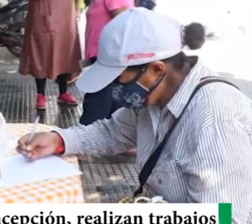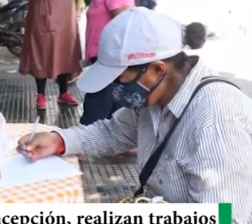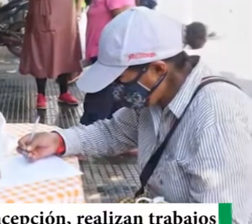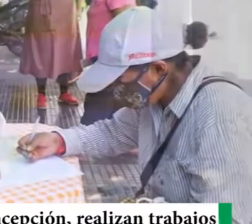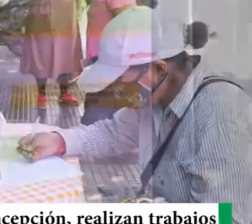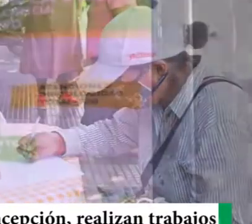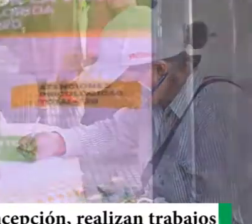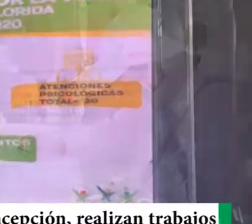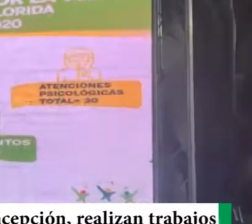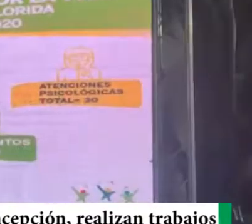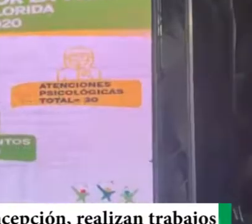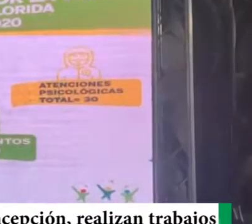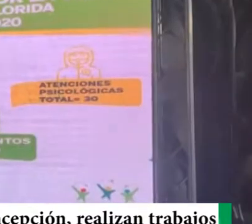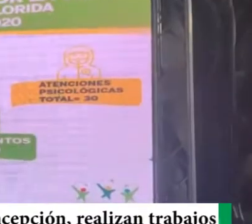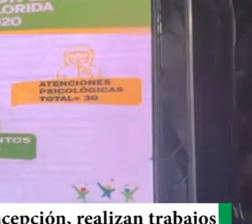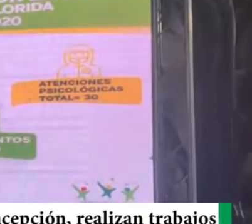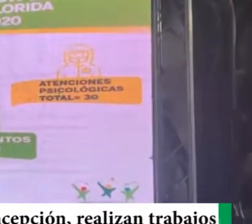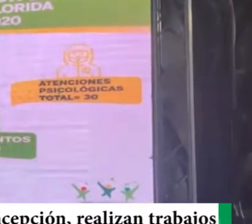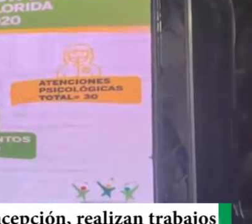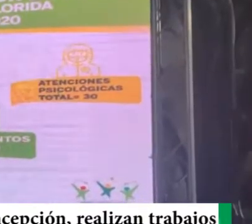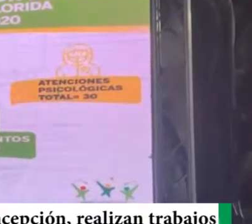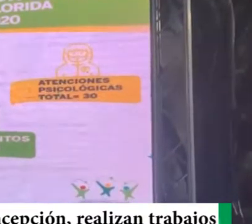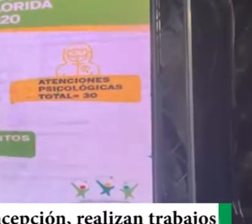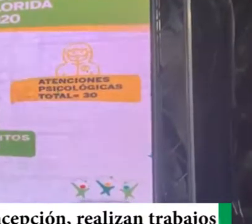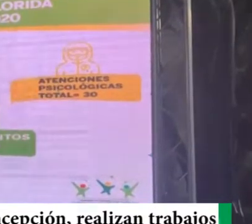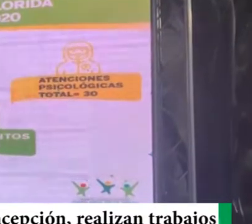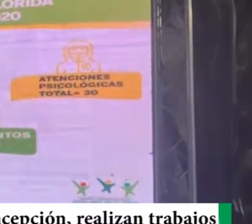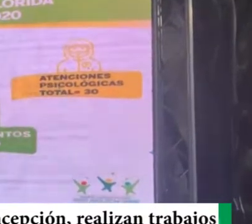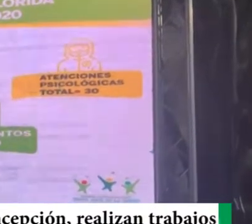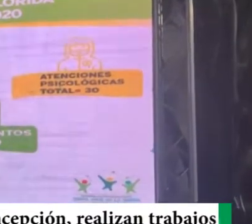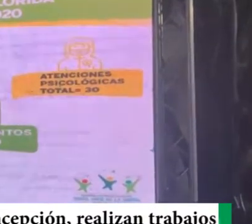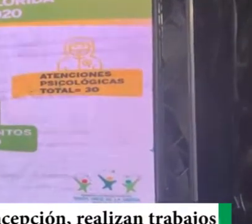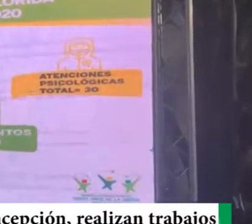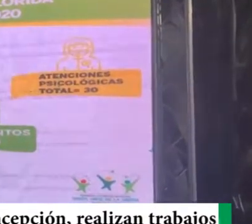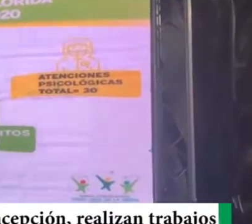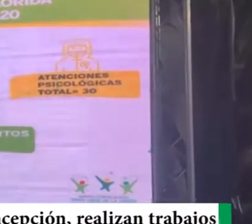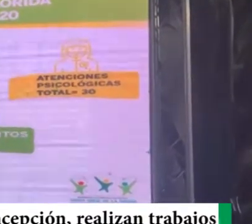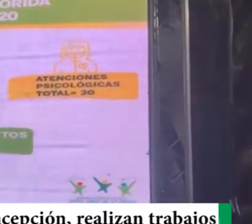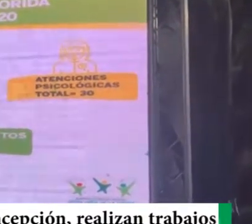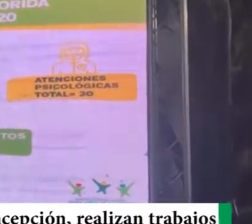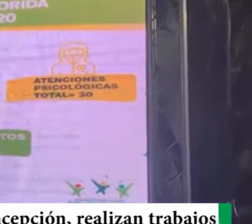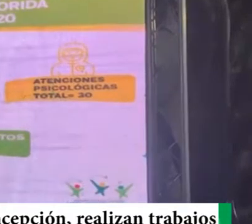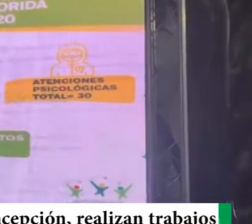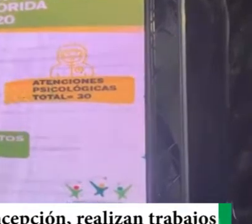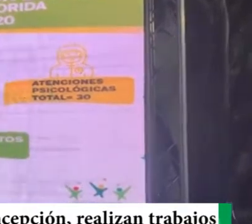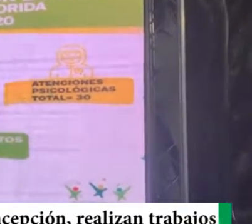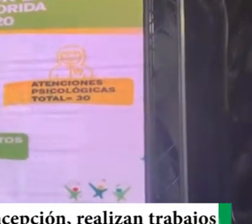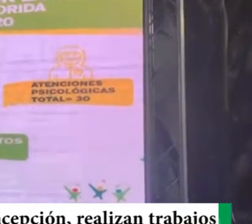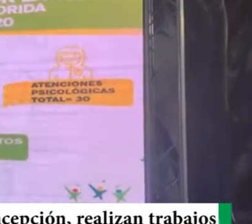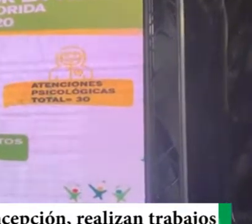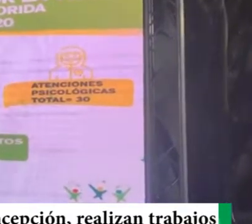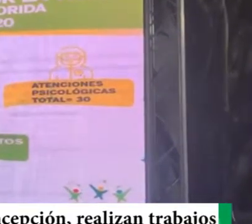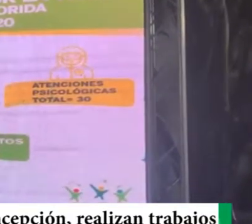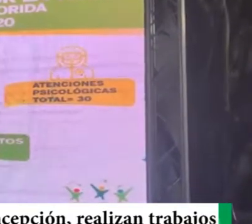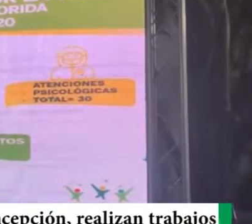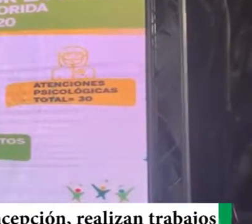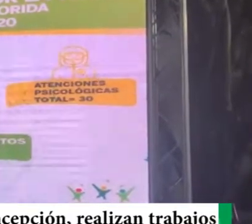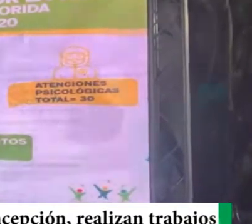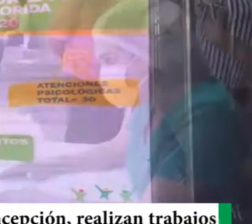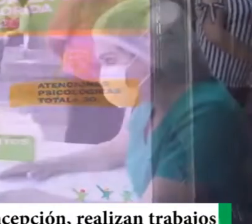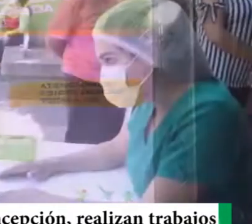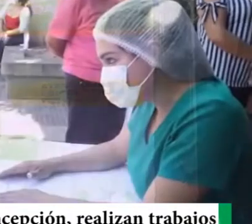Florida, realizamos, 229 atenciones médicas, 30 atenciones psicológicas, y 229,